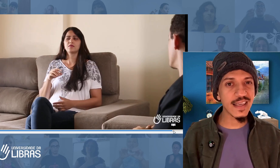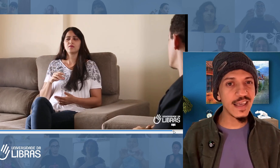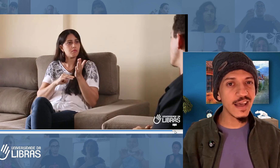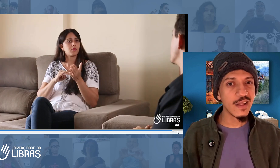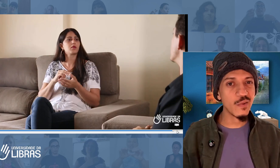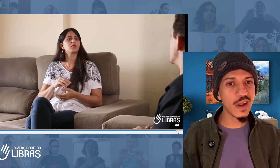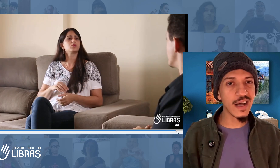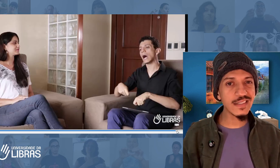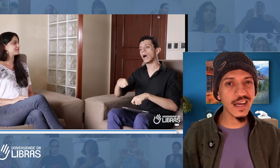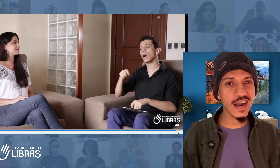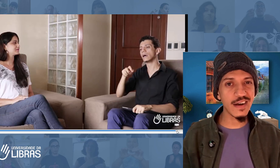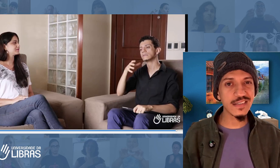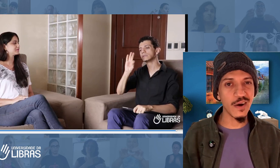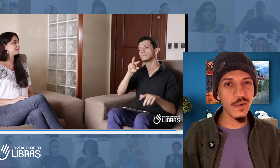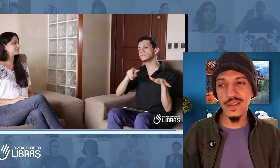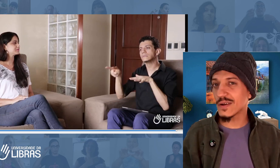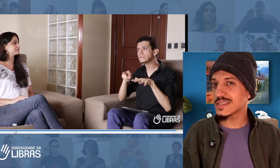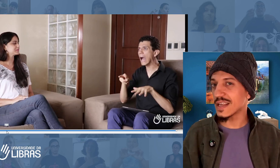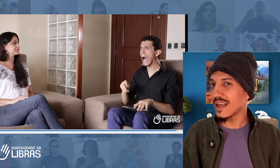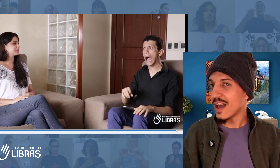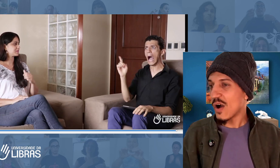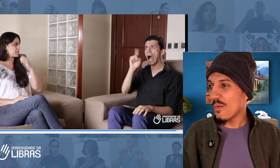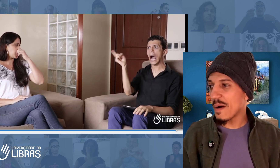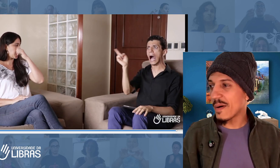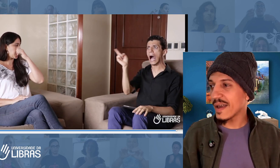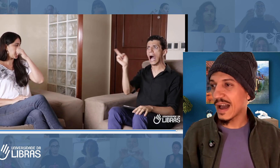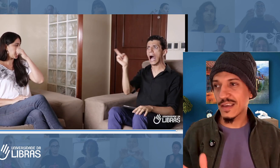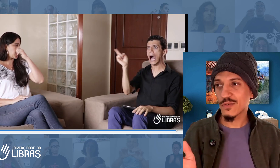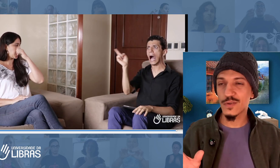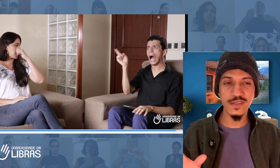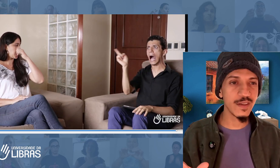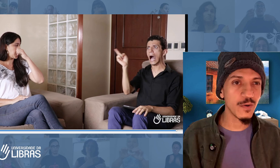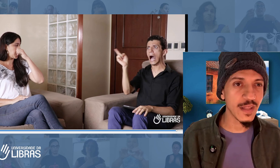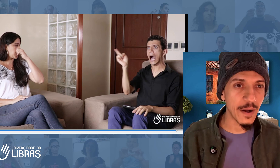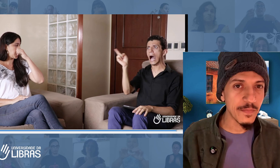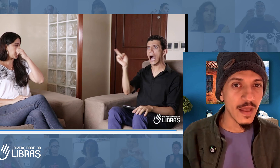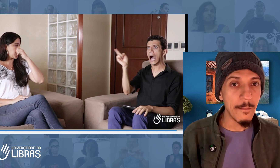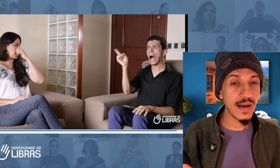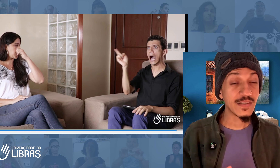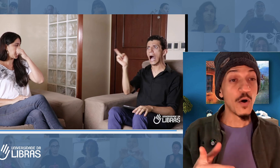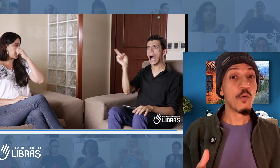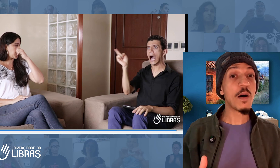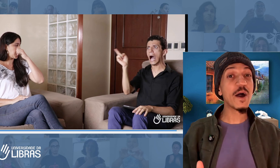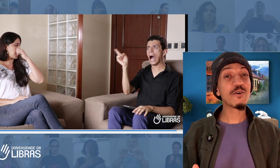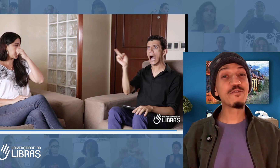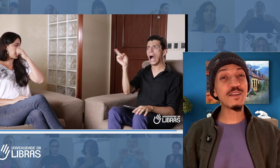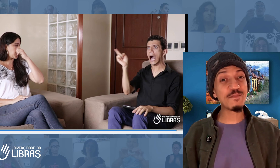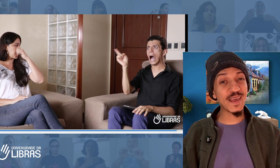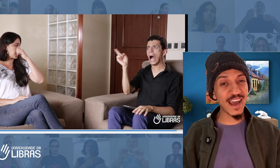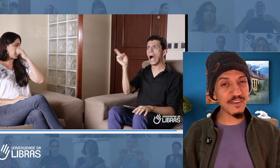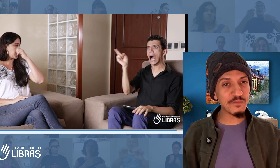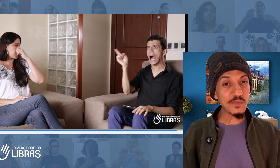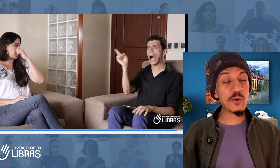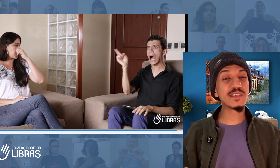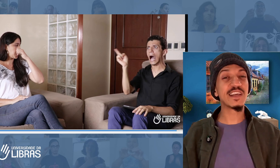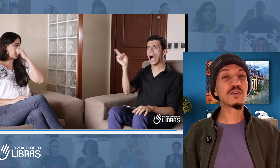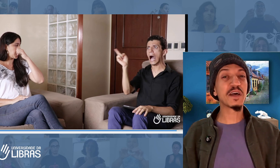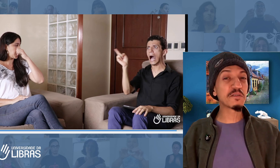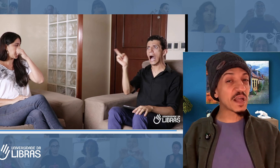durante a gravação. Então, assim, o mamãe, aqui eu não consegui encontrar, mas o mamãe com filho pequeno conseguiu ter o tempo